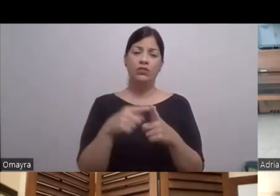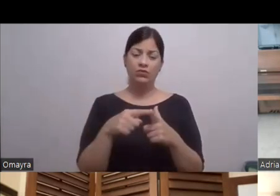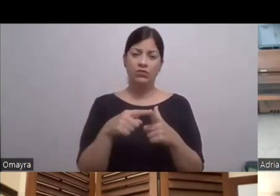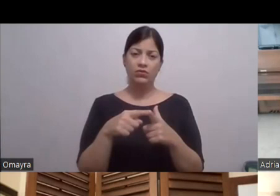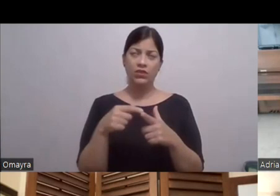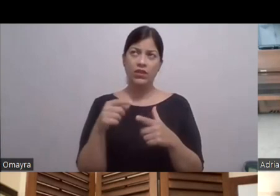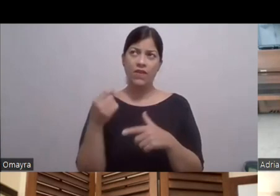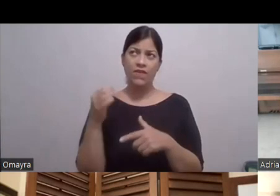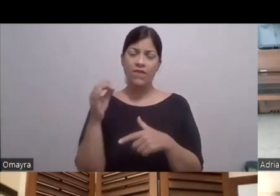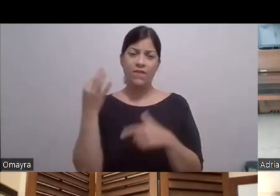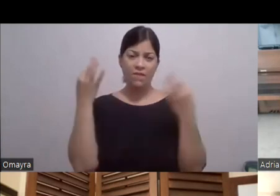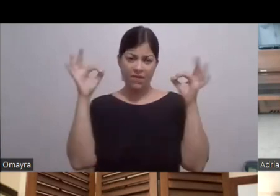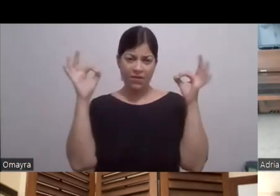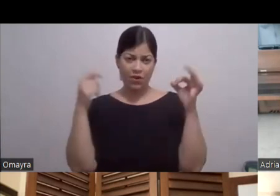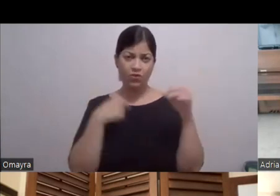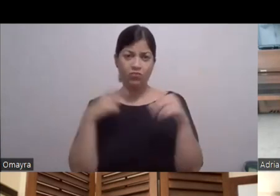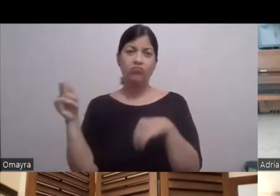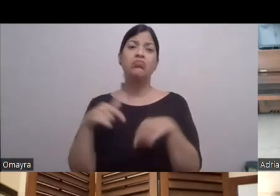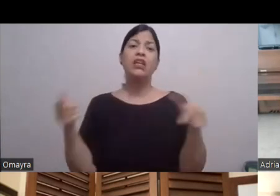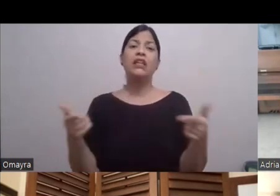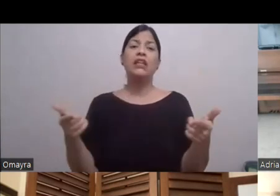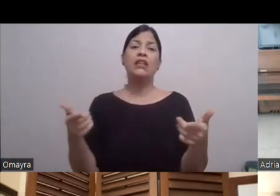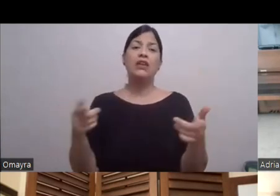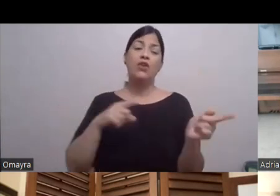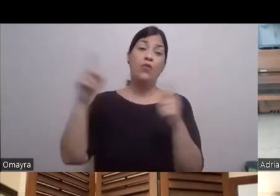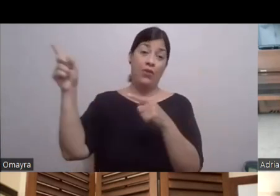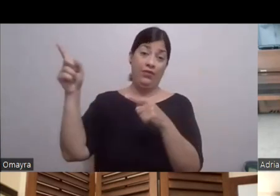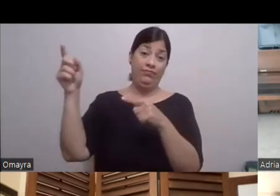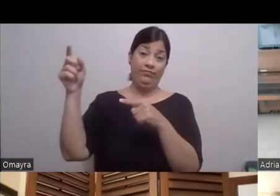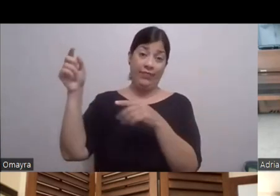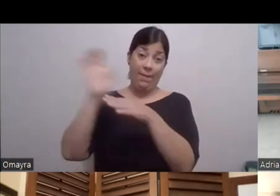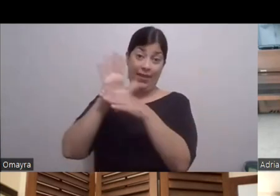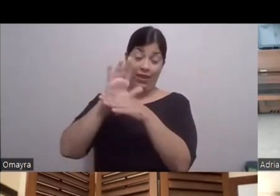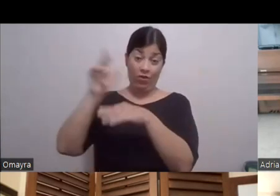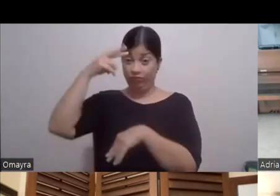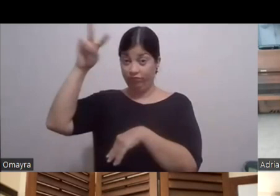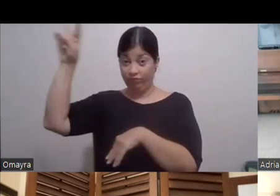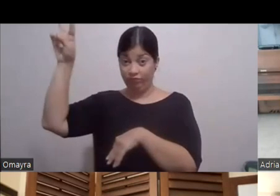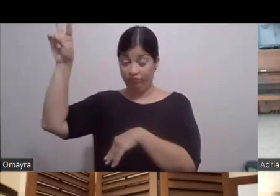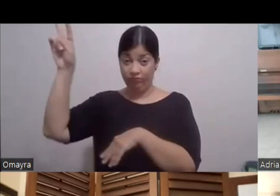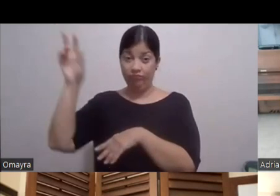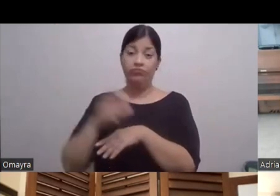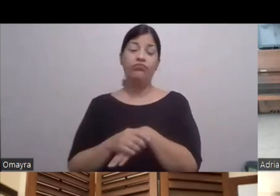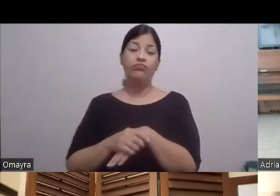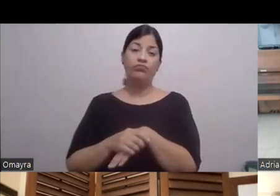febrero Hacer Una película En México Estuve cuatro meses Filmando la película En México Y fue también Self tape Tú sabes